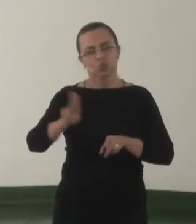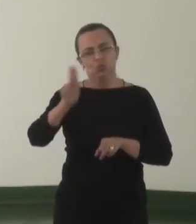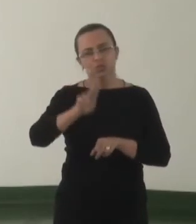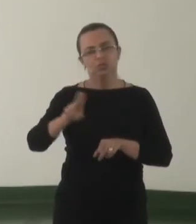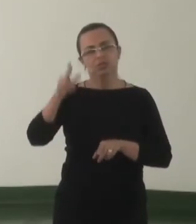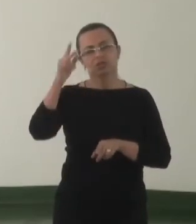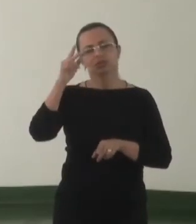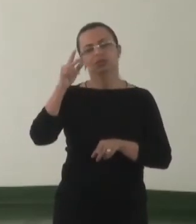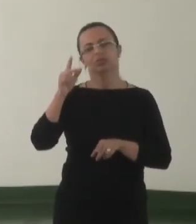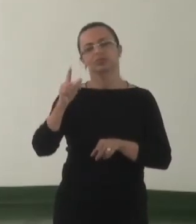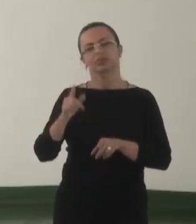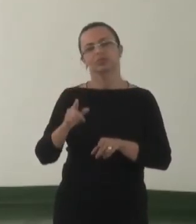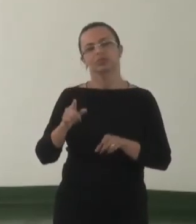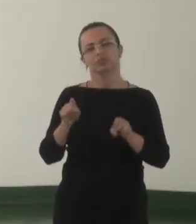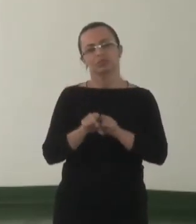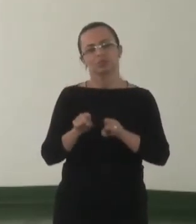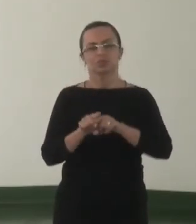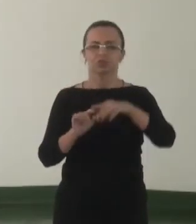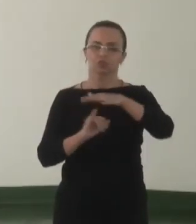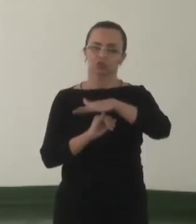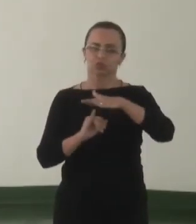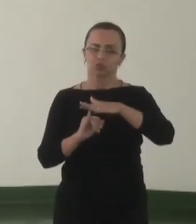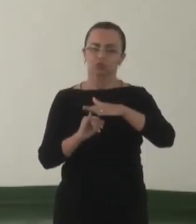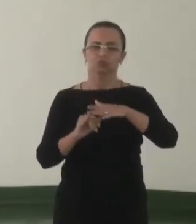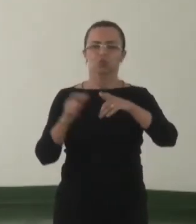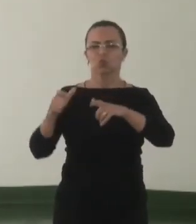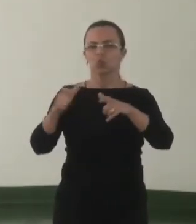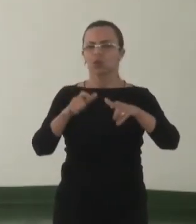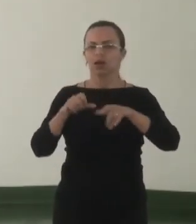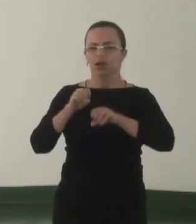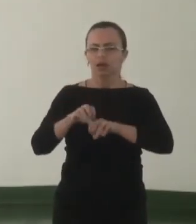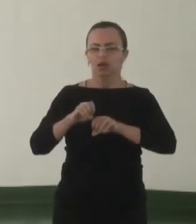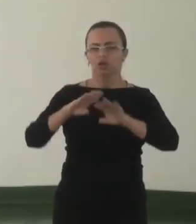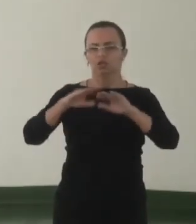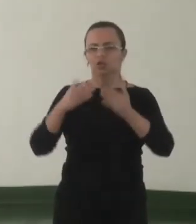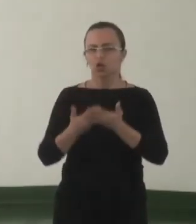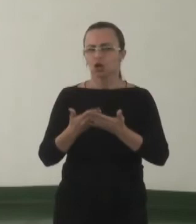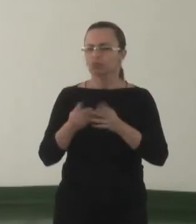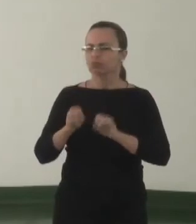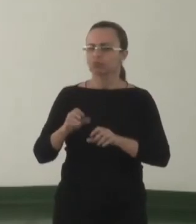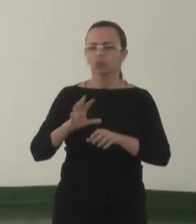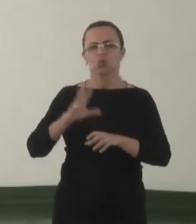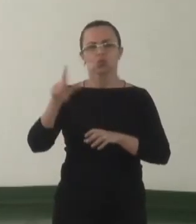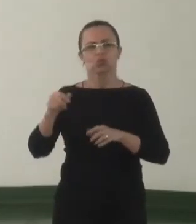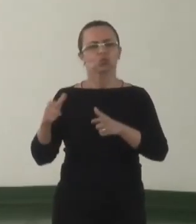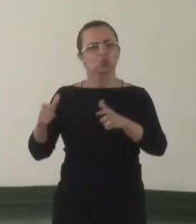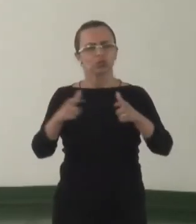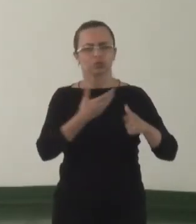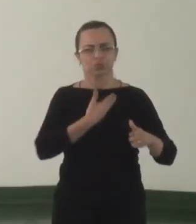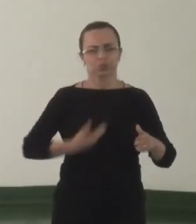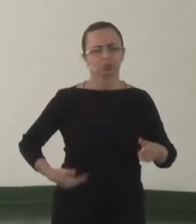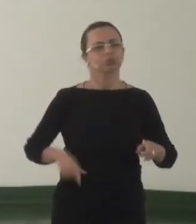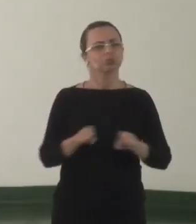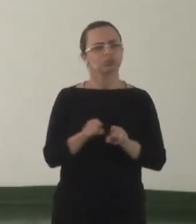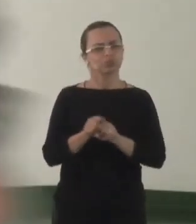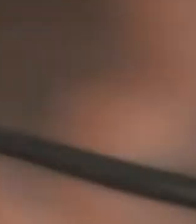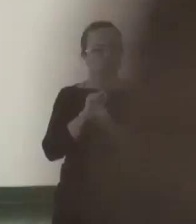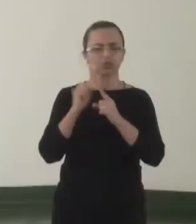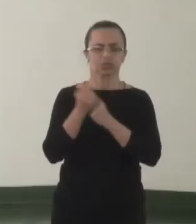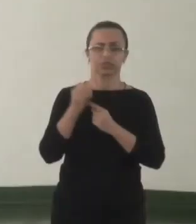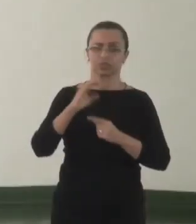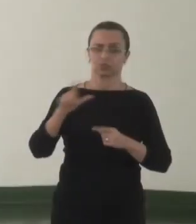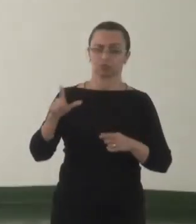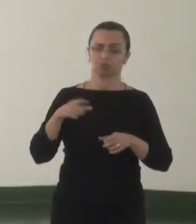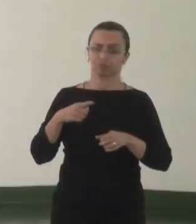instituições de ensino e outras entidades públicas e da sociedade civil